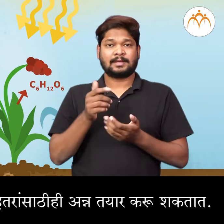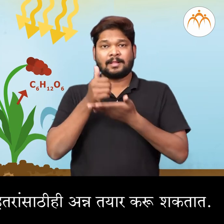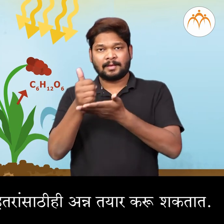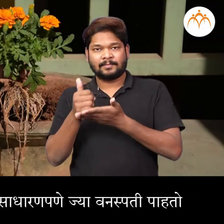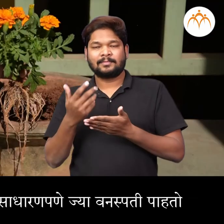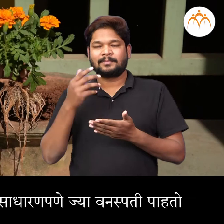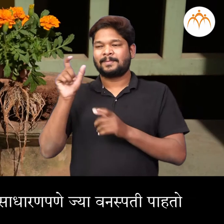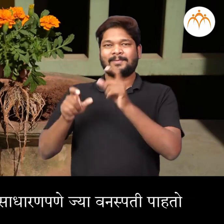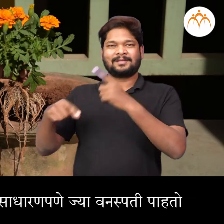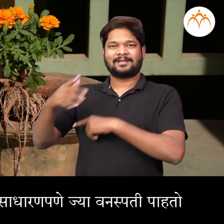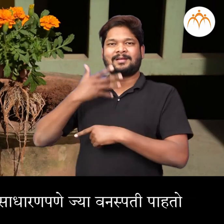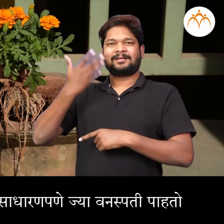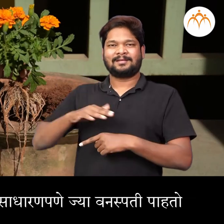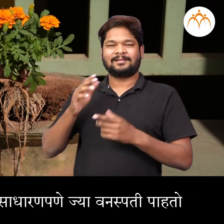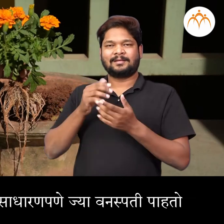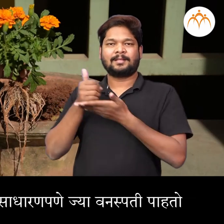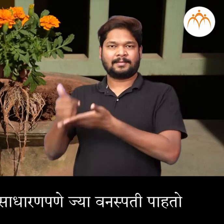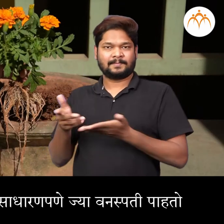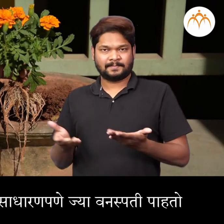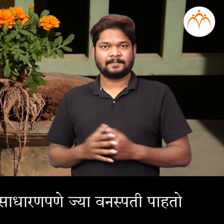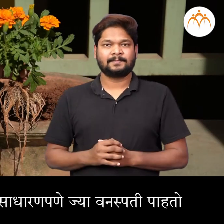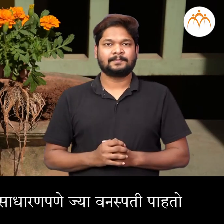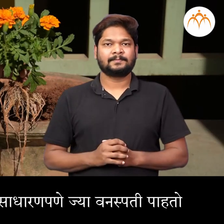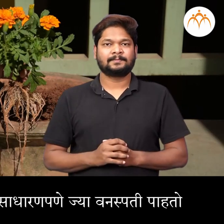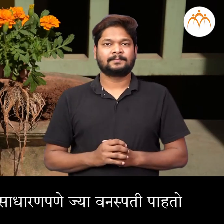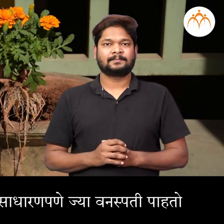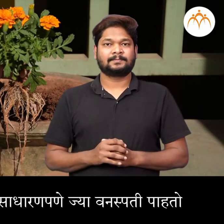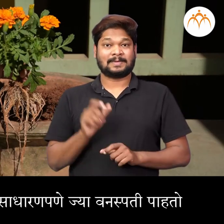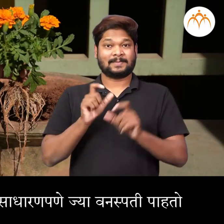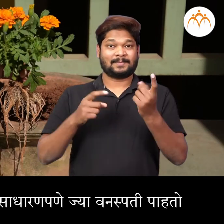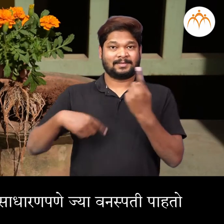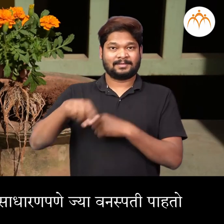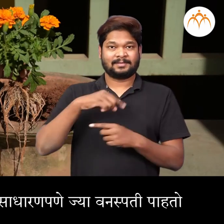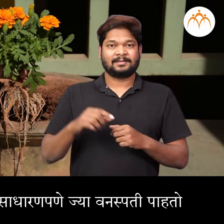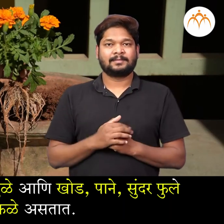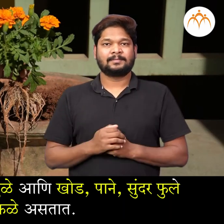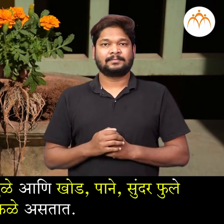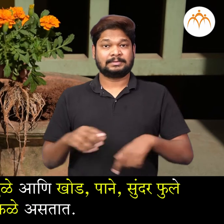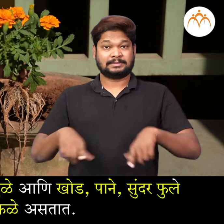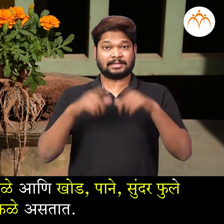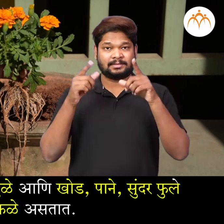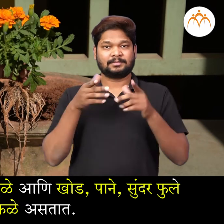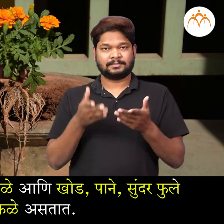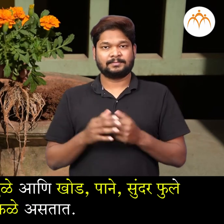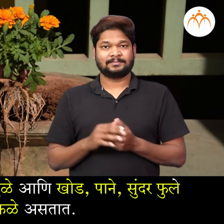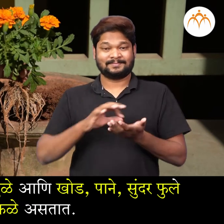आपण आपलेया परिसरात साधारन पड़ें जा वनस्पती पाहतो त्यानना जमिनीत वाड़नारी मुले